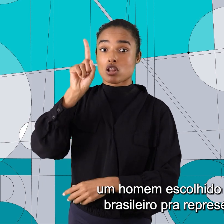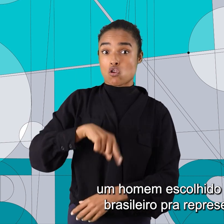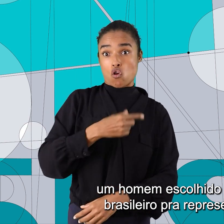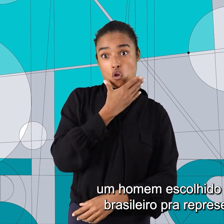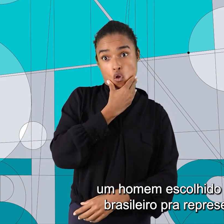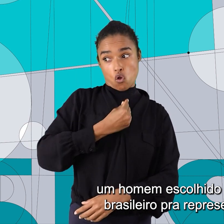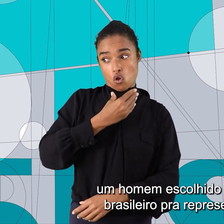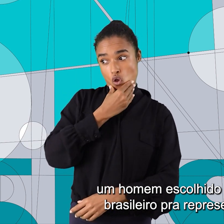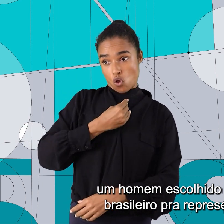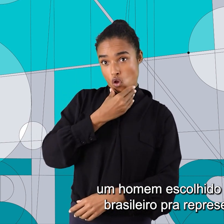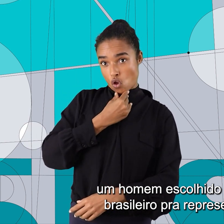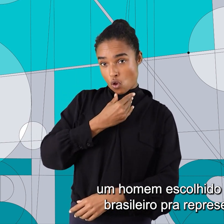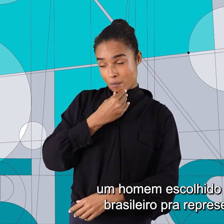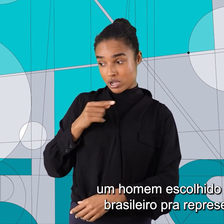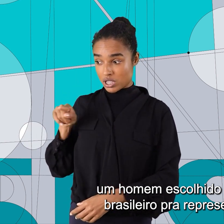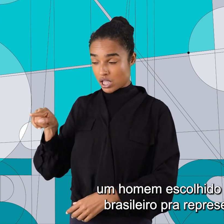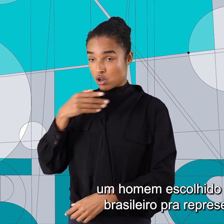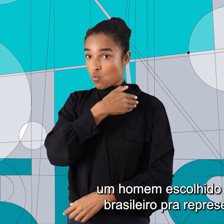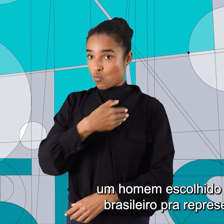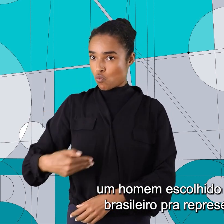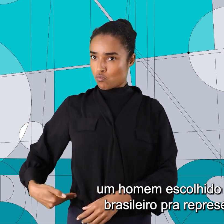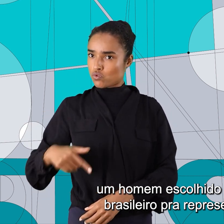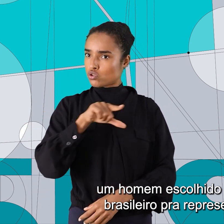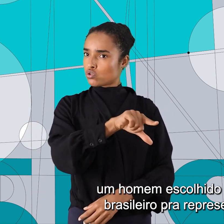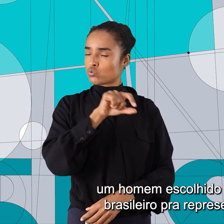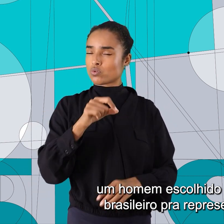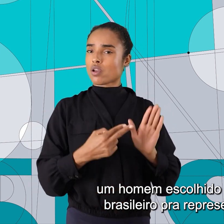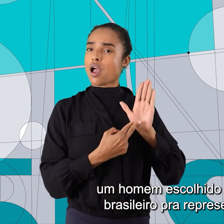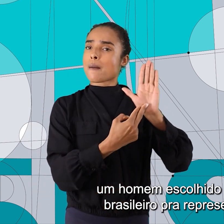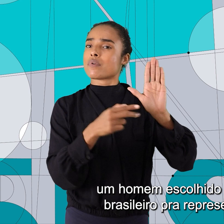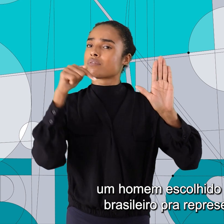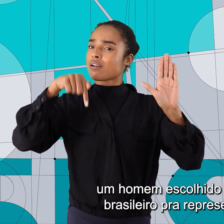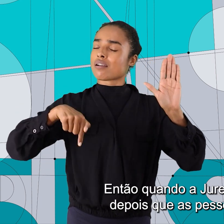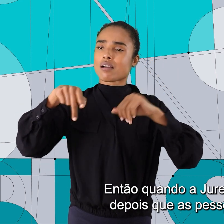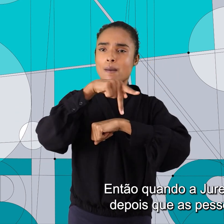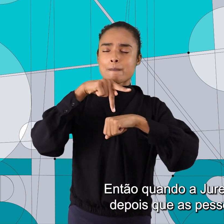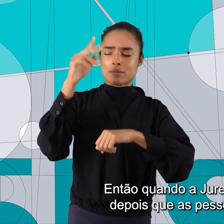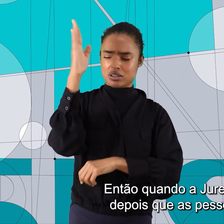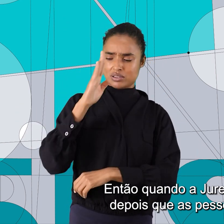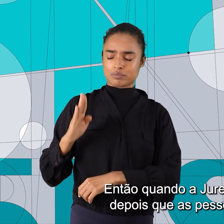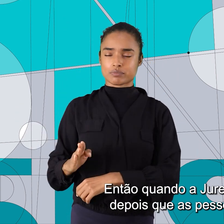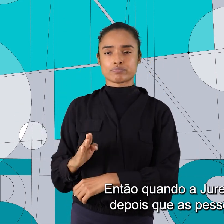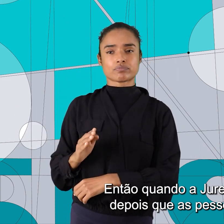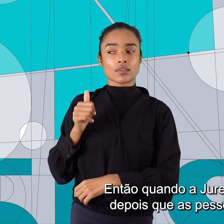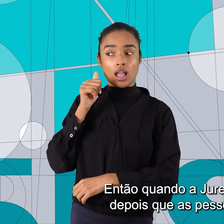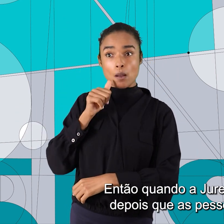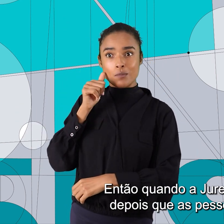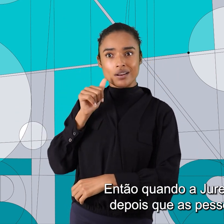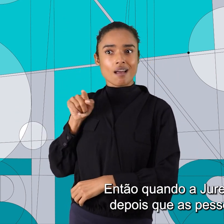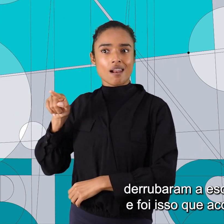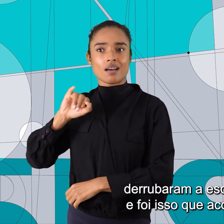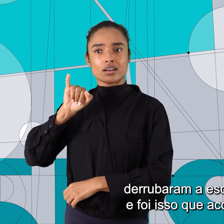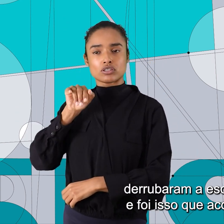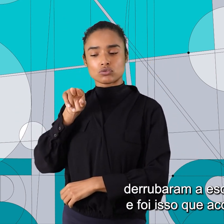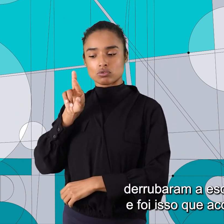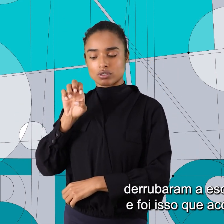Um homem escolhido pelo governo brasileiro para representar o país. Então, quando a Jurema diz que depois que as pessoas